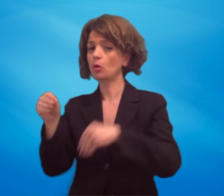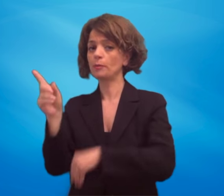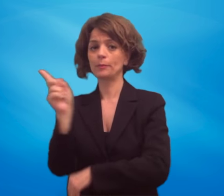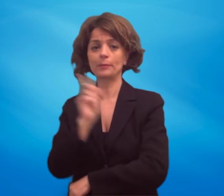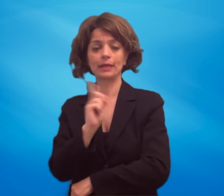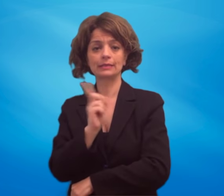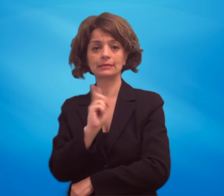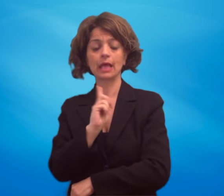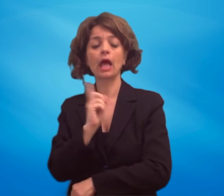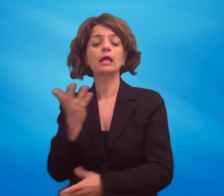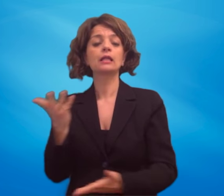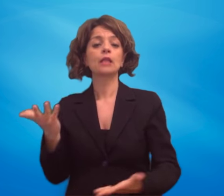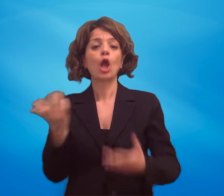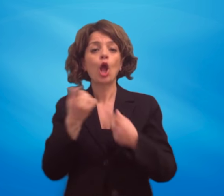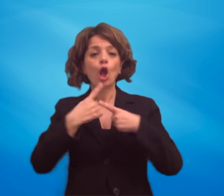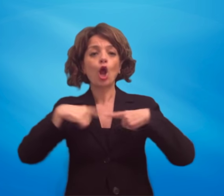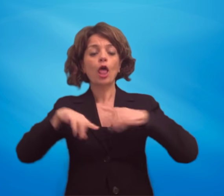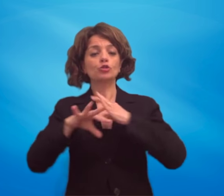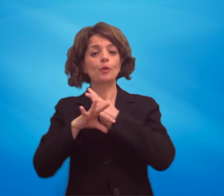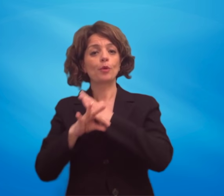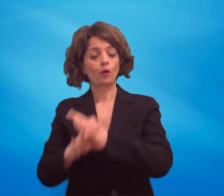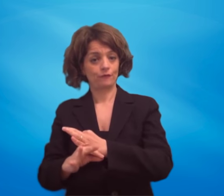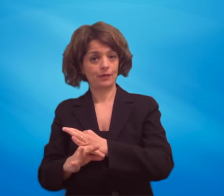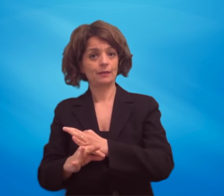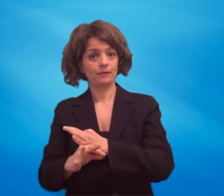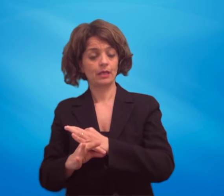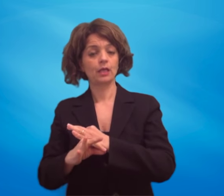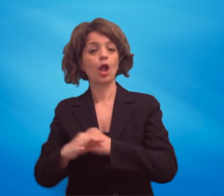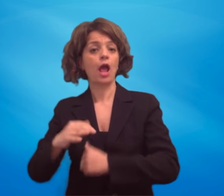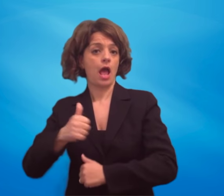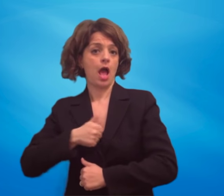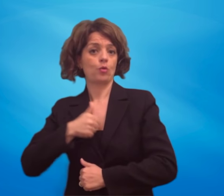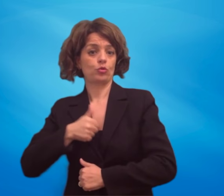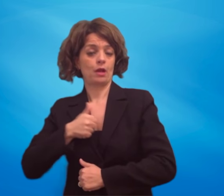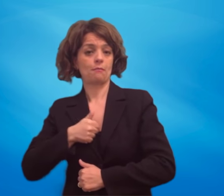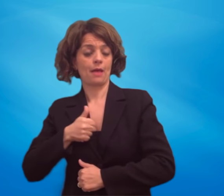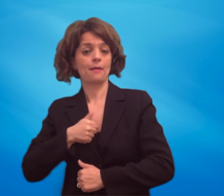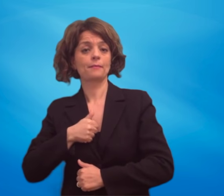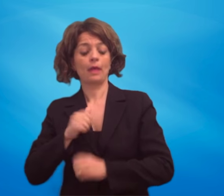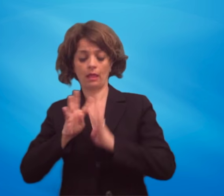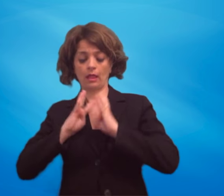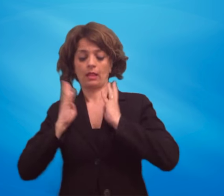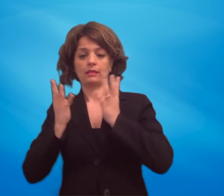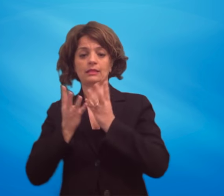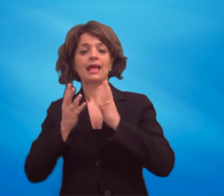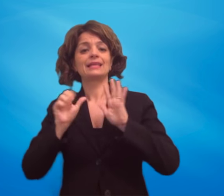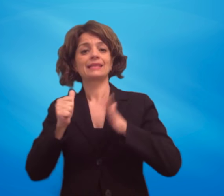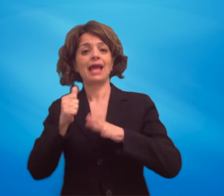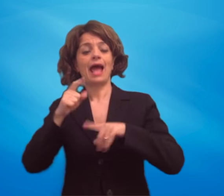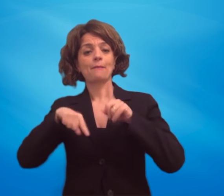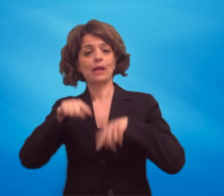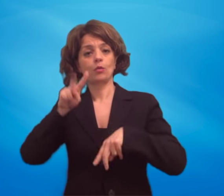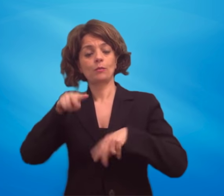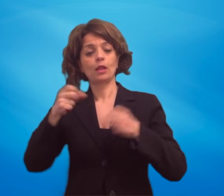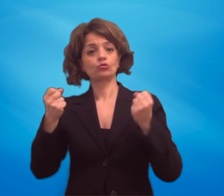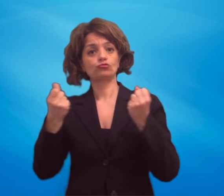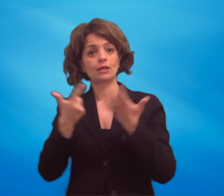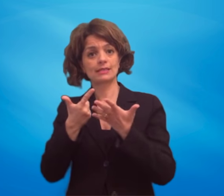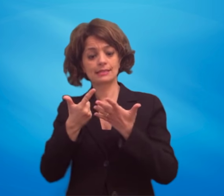è un organo autonomo nella seduta del 6 aprile 2017, esaminati gli atti e le memorie